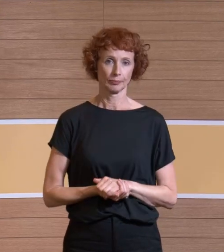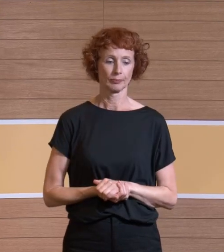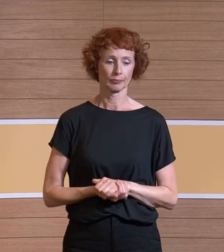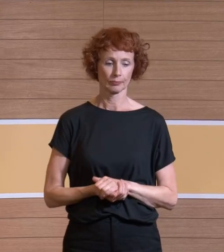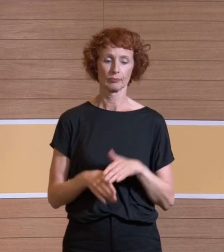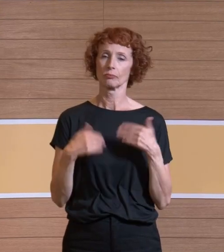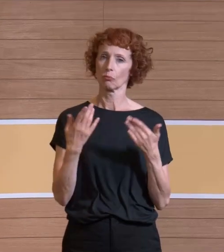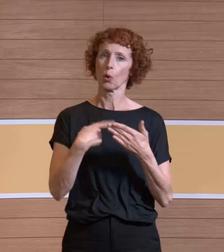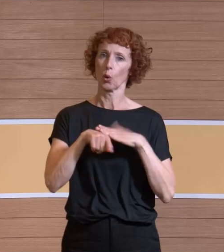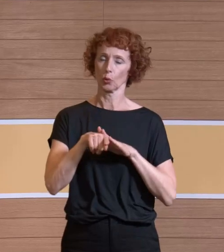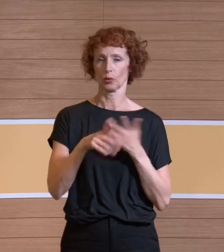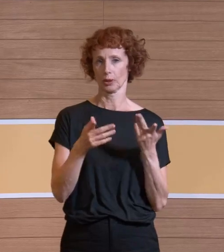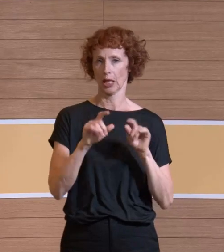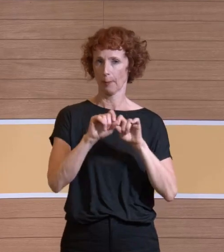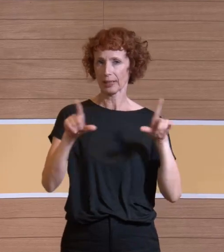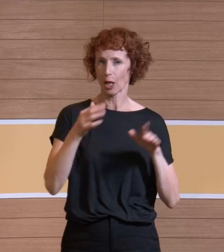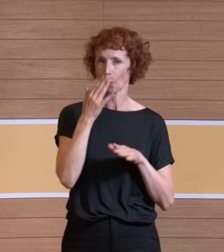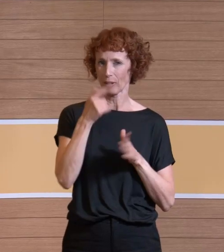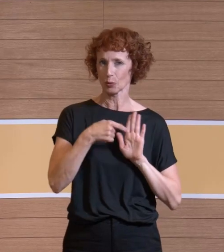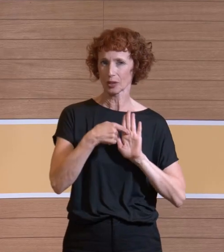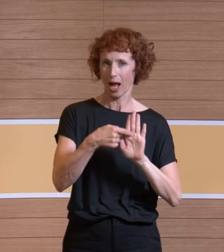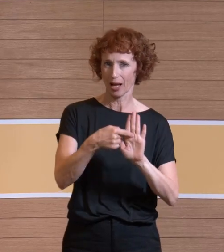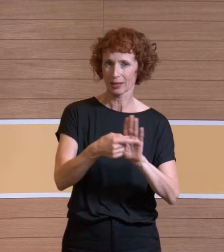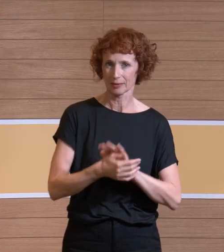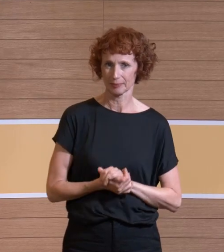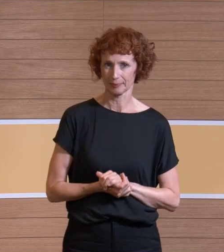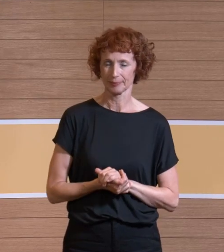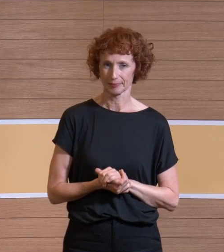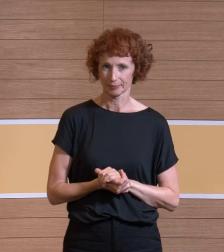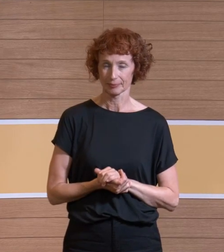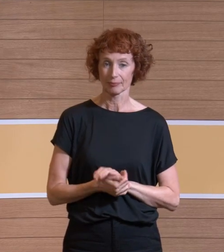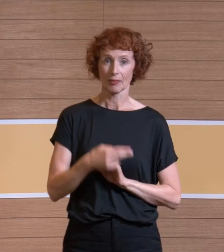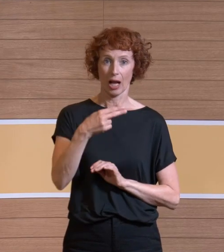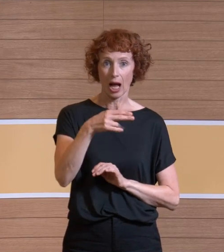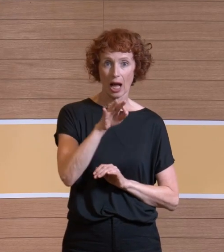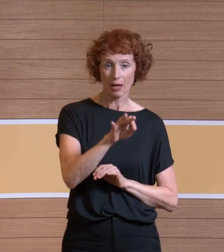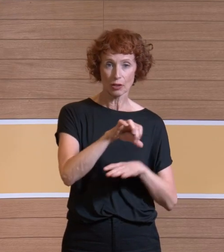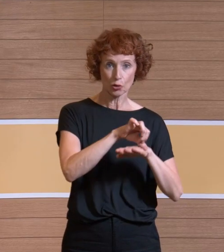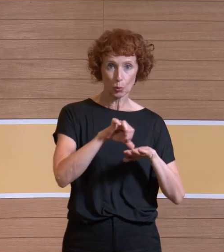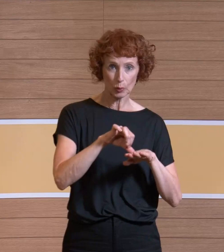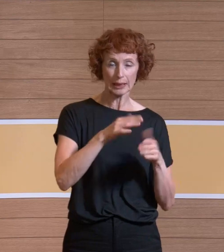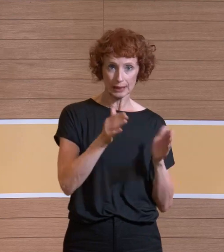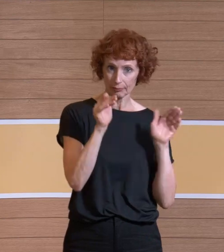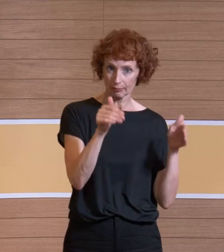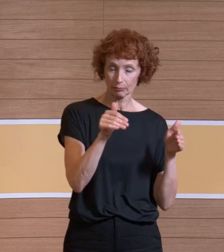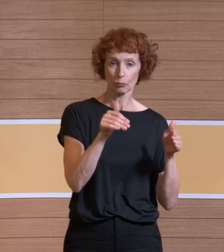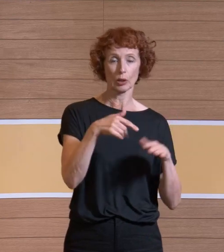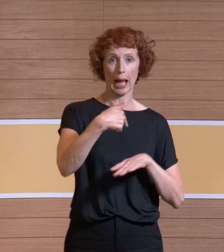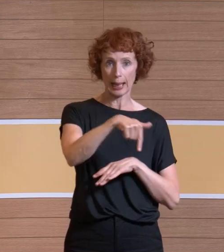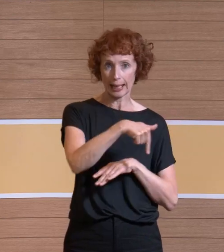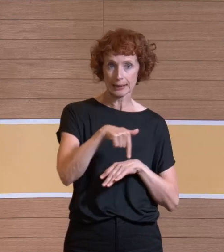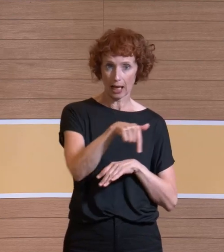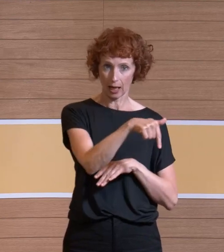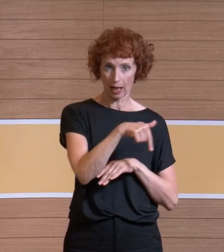versucht, mit ein paar Bildchen darzustellen. Also es ist nicht nur die HF-Chirurgie und der Laser, der